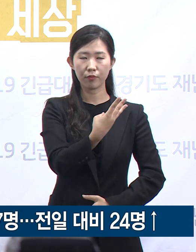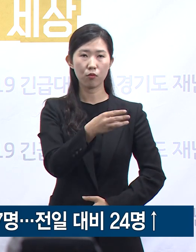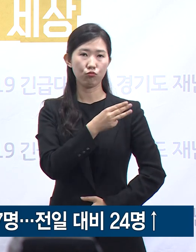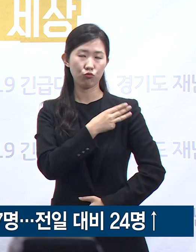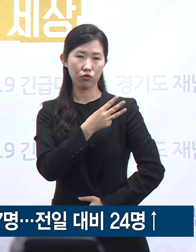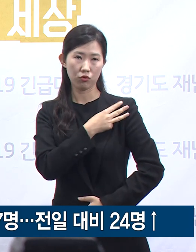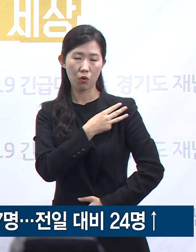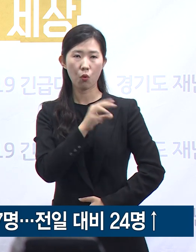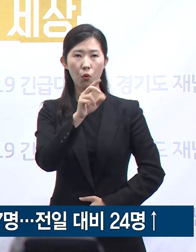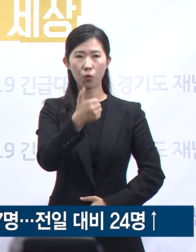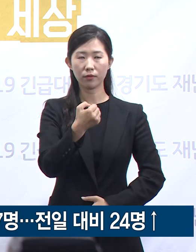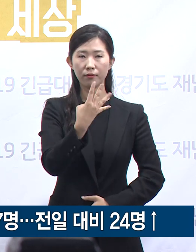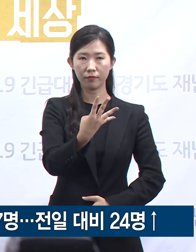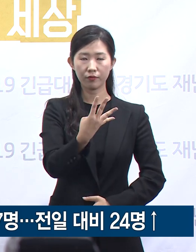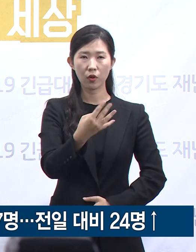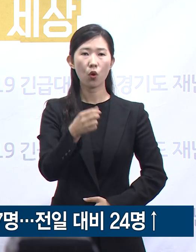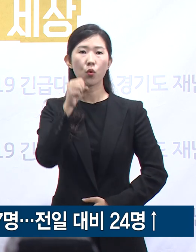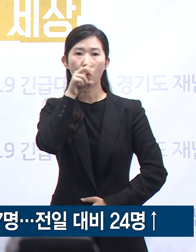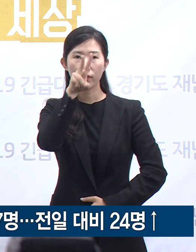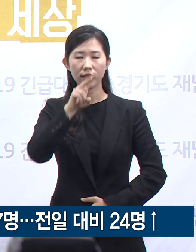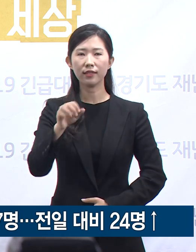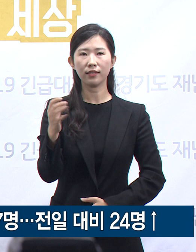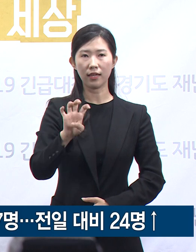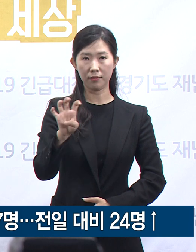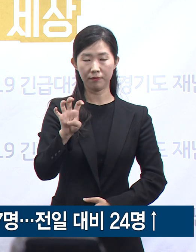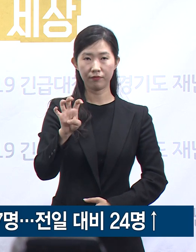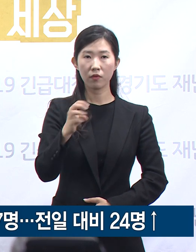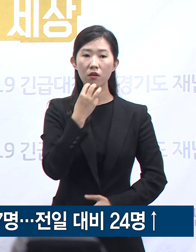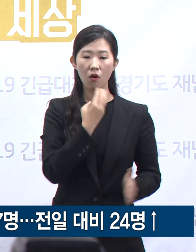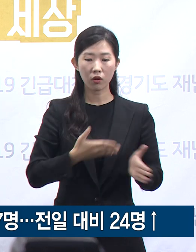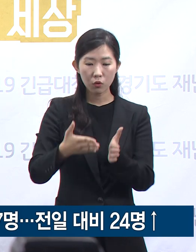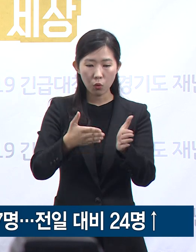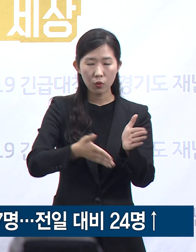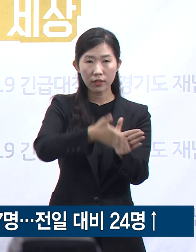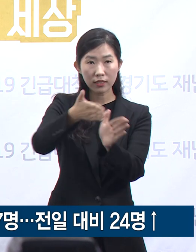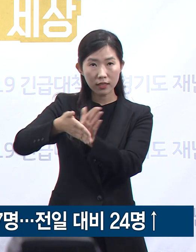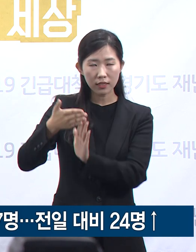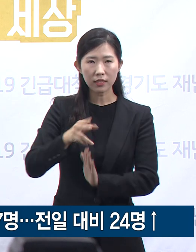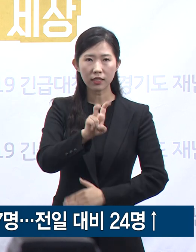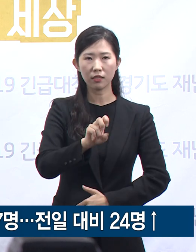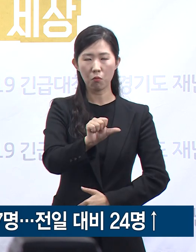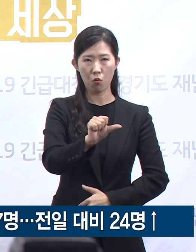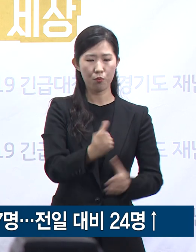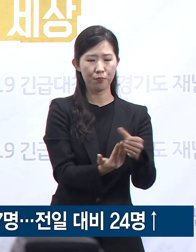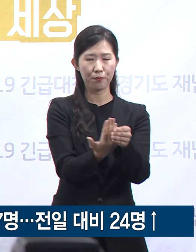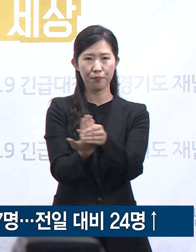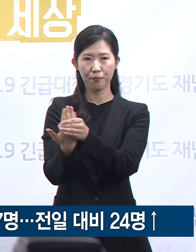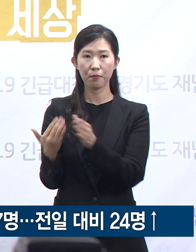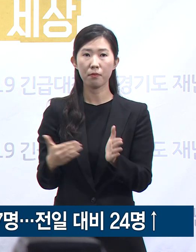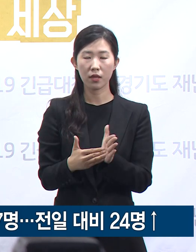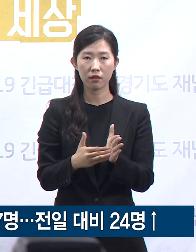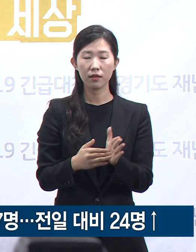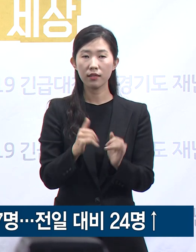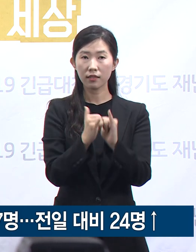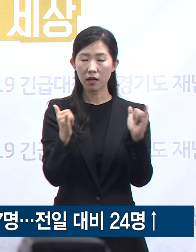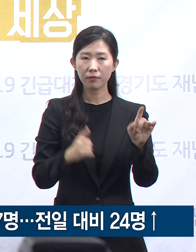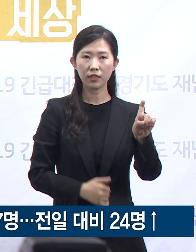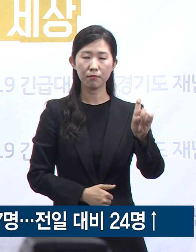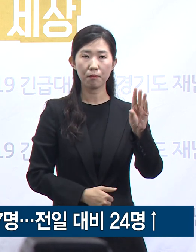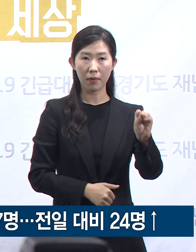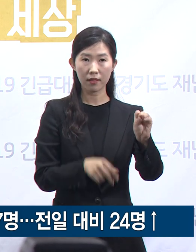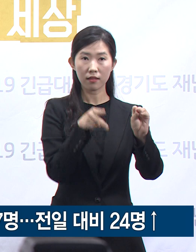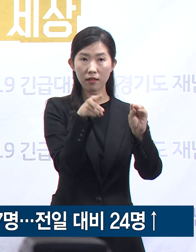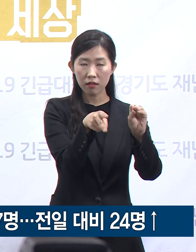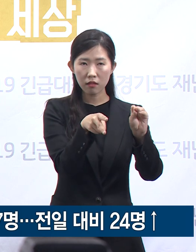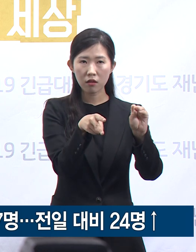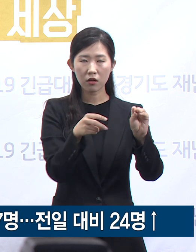54명, 용인시 40명 순으로 도내 25개 시군에서 확진자가 발생하였으며 인구 10만 명당 확진자 발생 수는